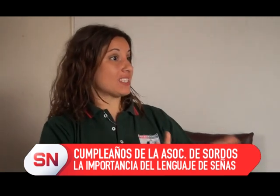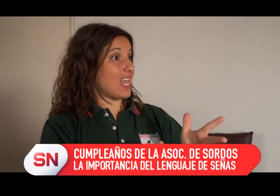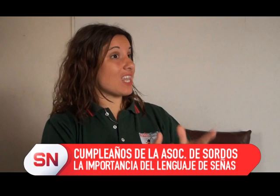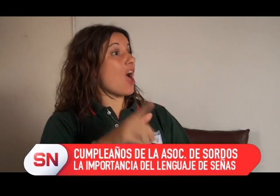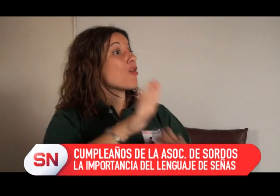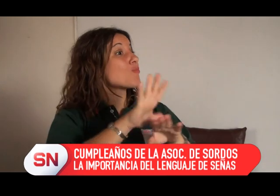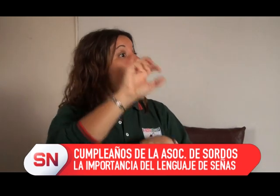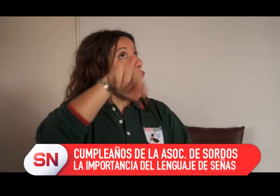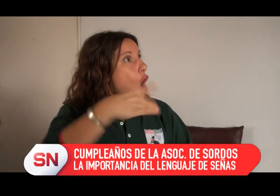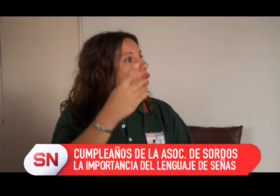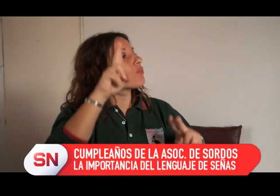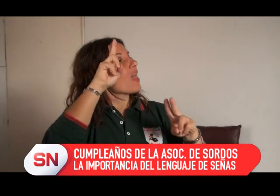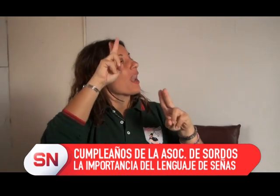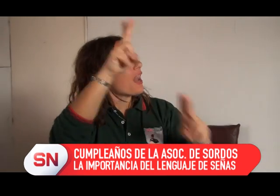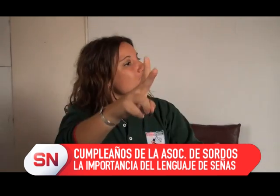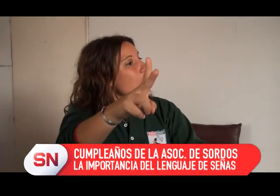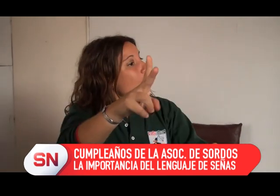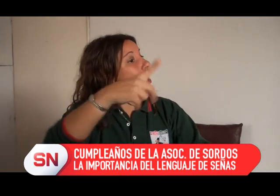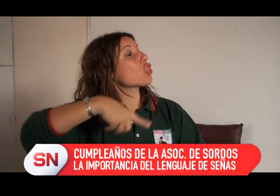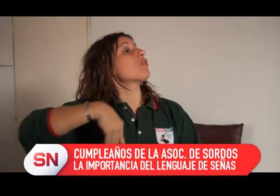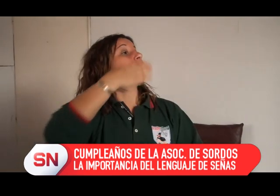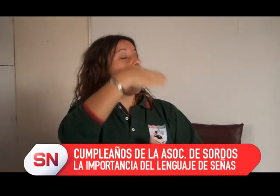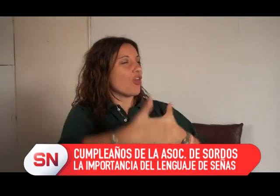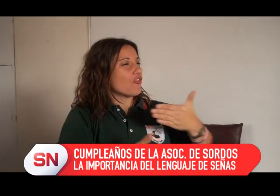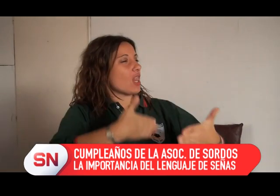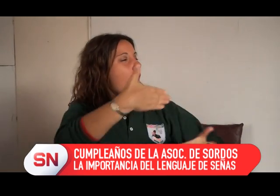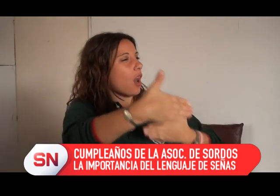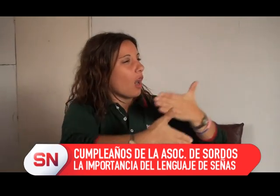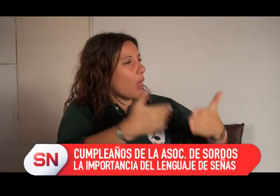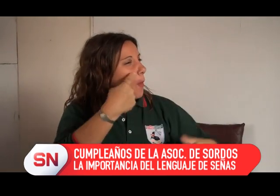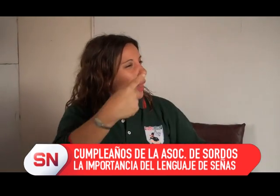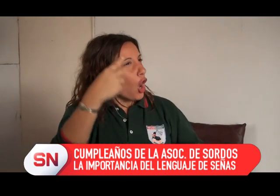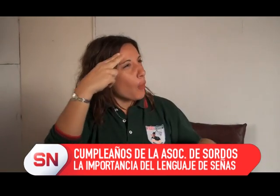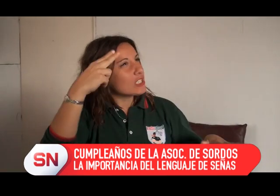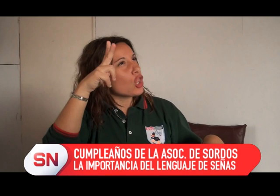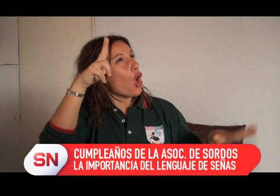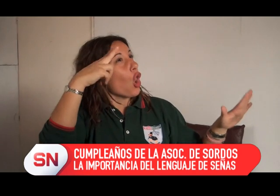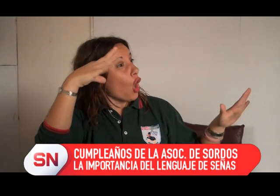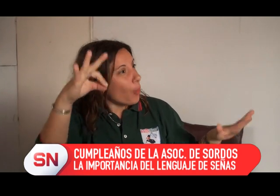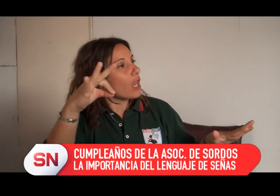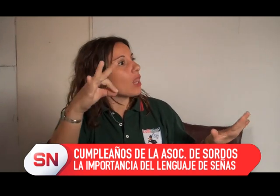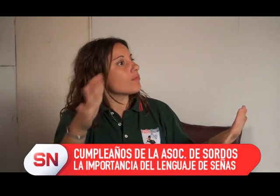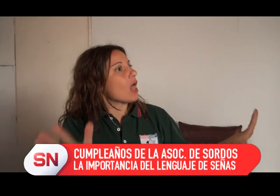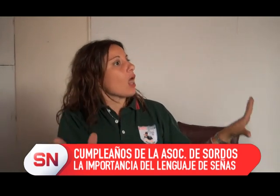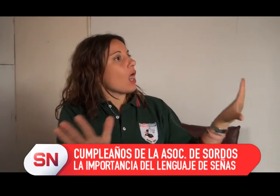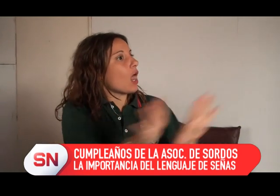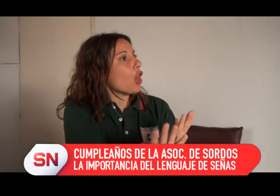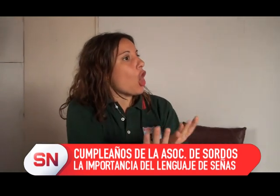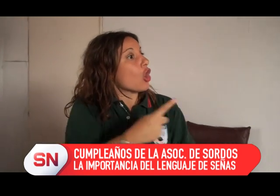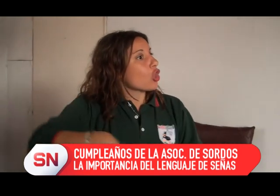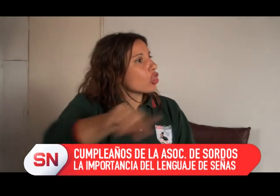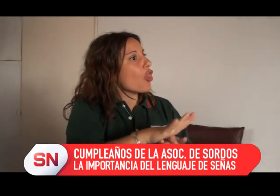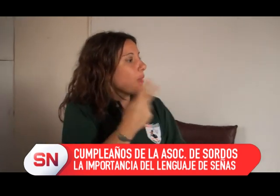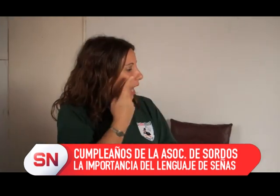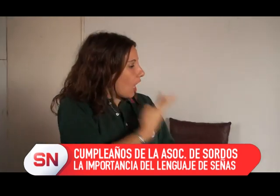estaba prohibida la lengua de señas, su lengua madre, sí, y bueno y todo el mundo respetaba lo que era eso, ¿no? Hasta que en 1990